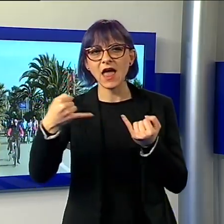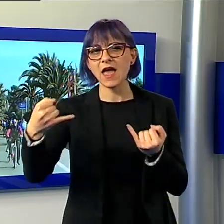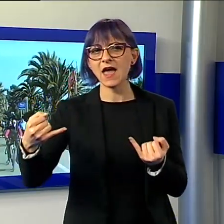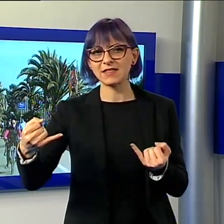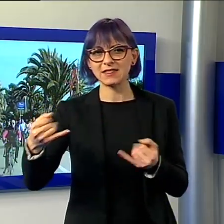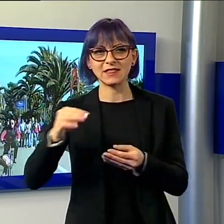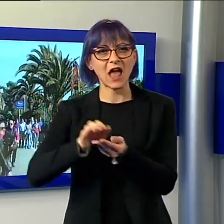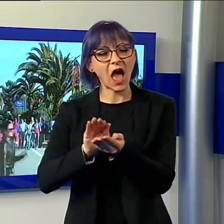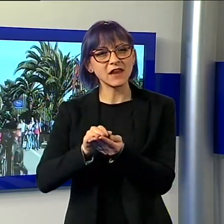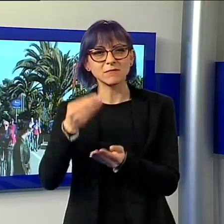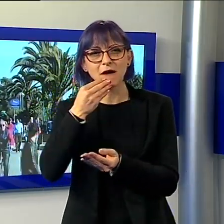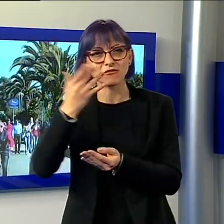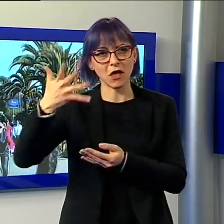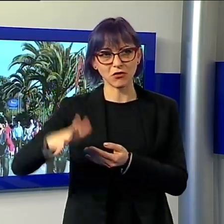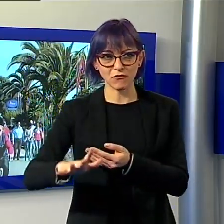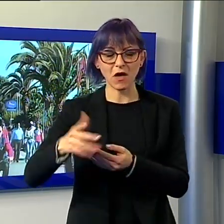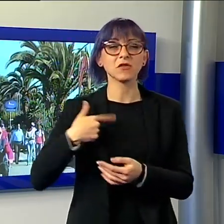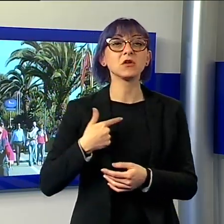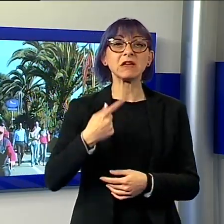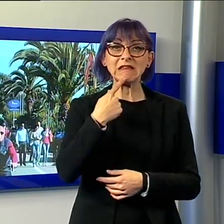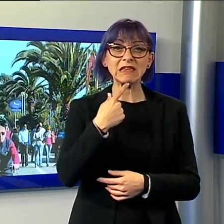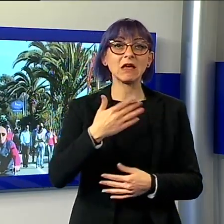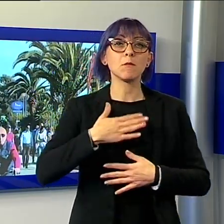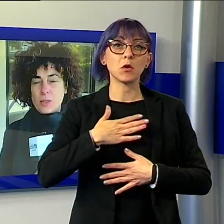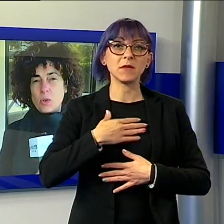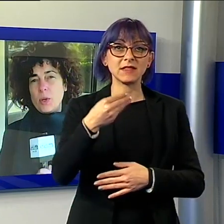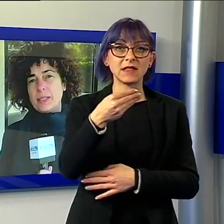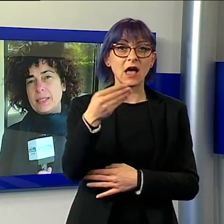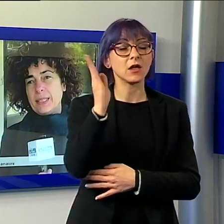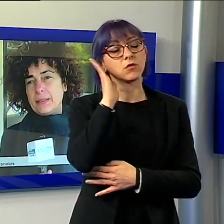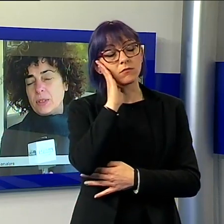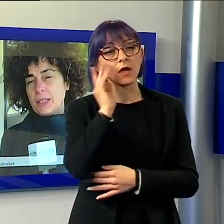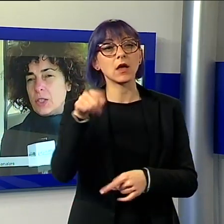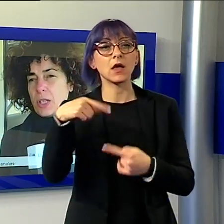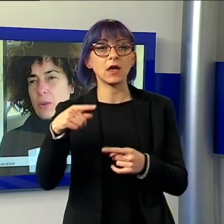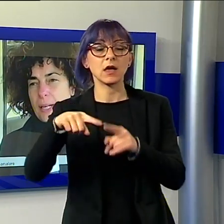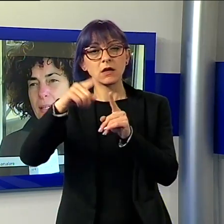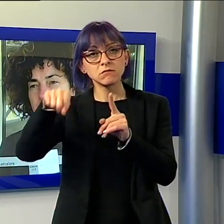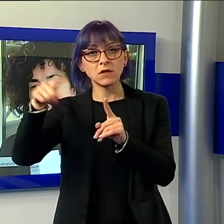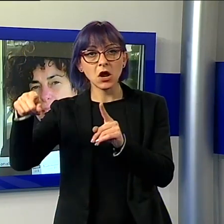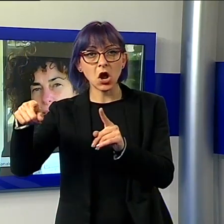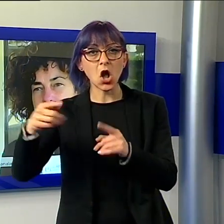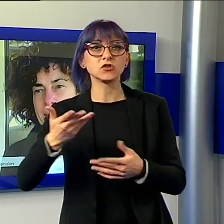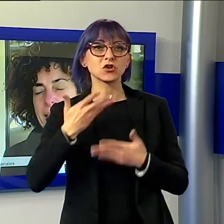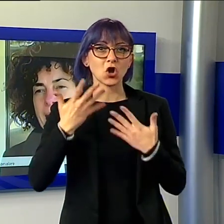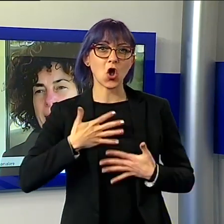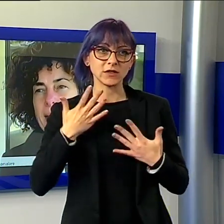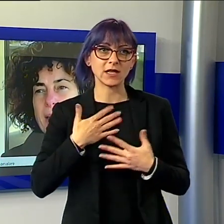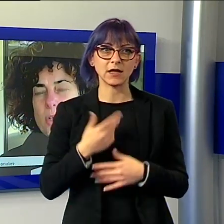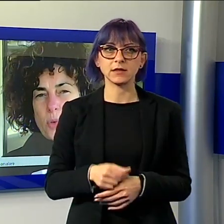soddisfatti albergatori e categorie economiche. Gli italiani si sono mossi e devo dire che c'erano anche abbastanza stranieri sulla